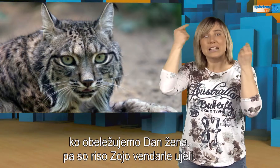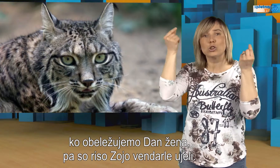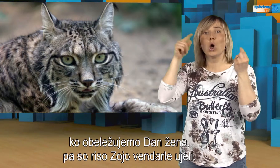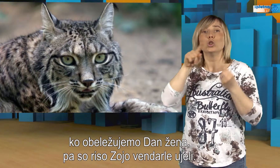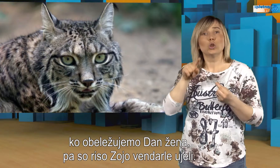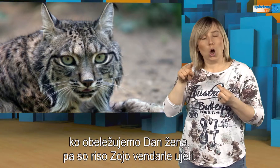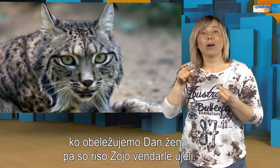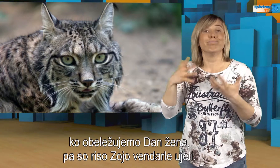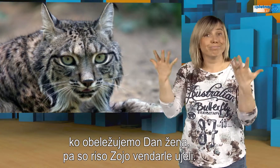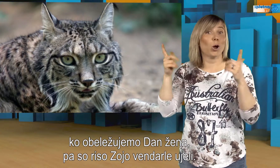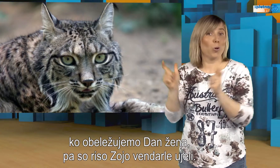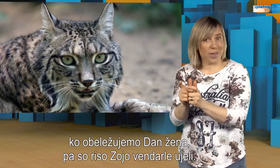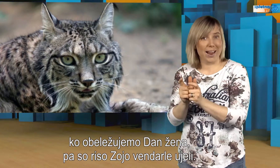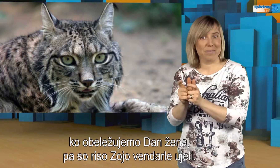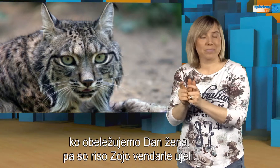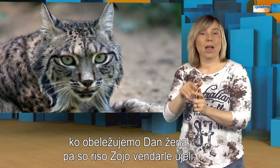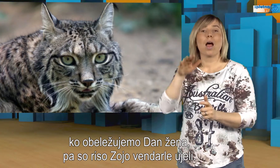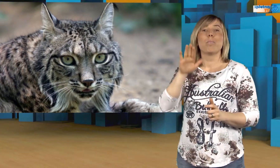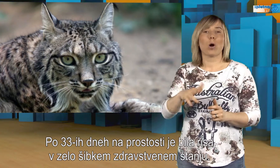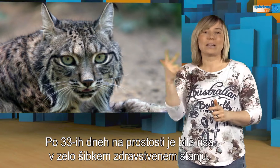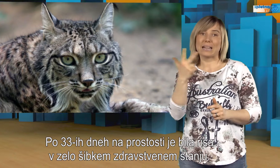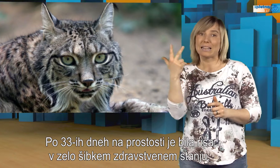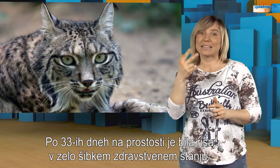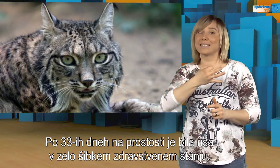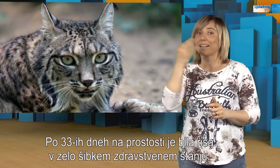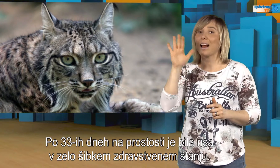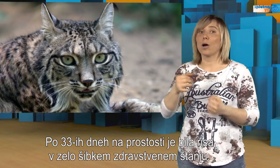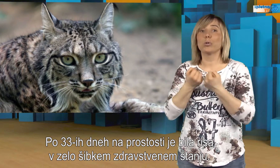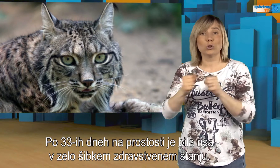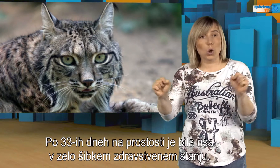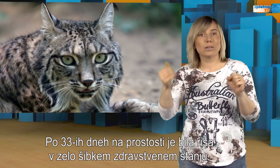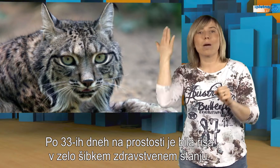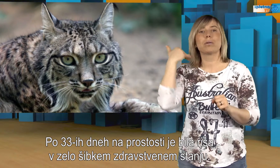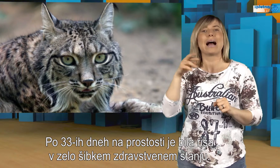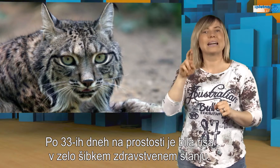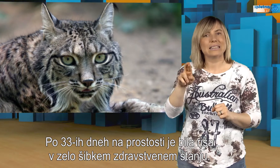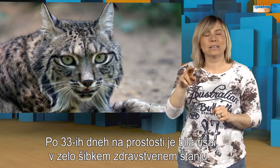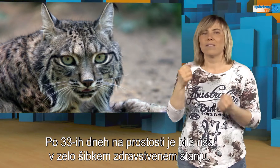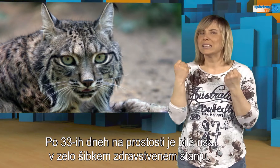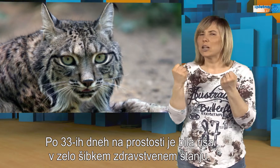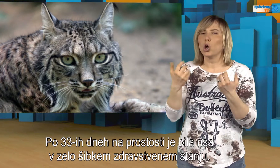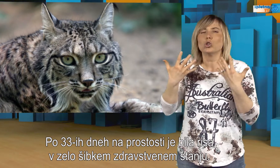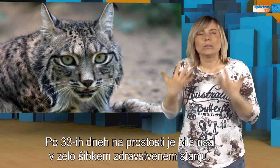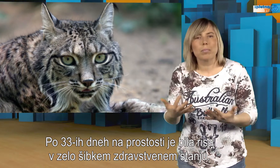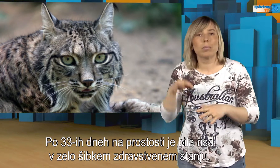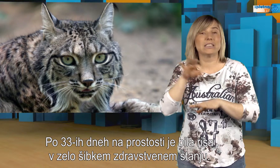vendar le ujeli. Po 33 dneh na prostosti je bila risa v zelo šibkem zdravstvenem stanju.